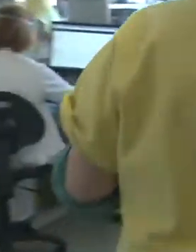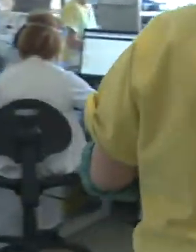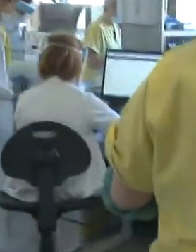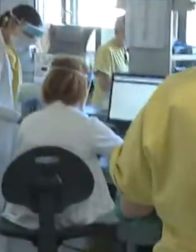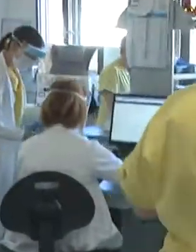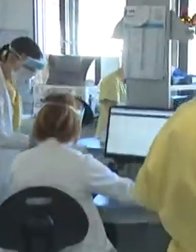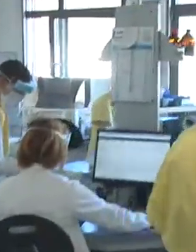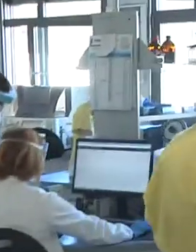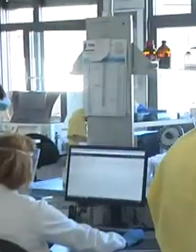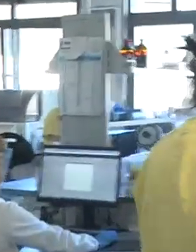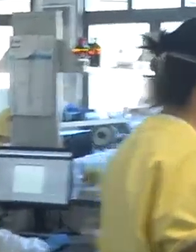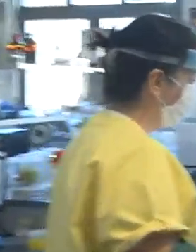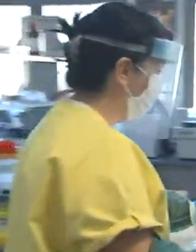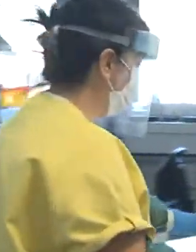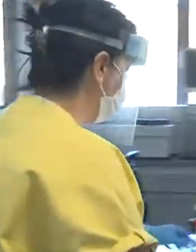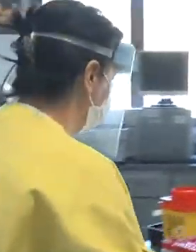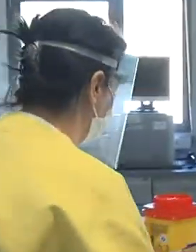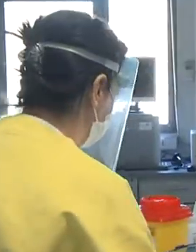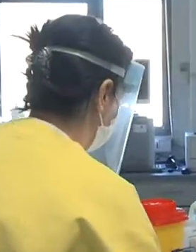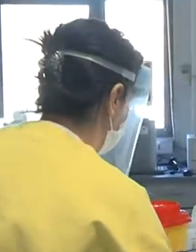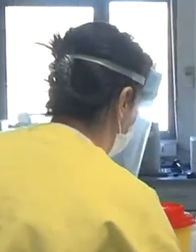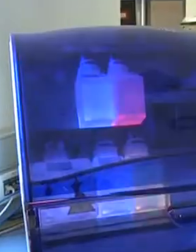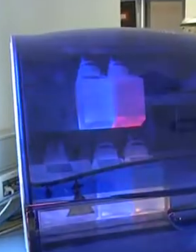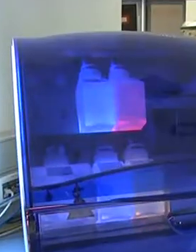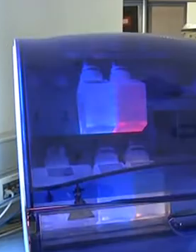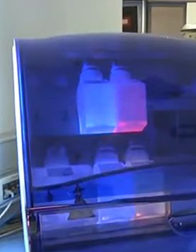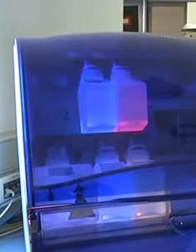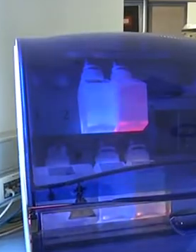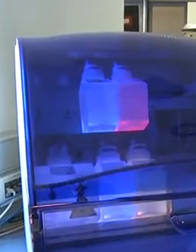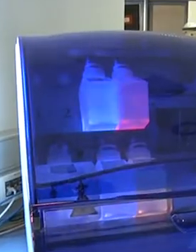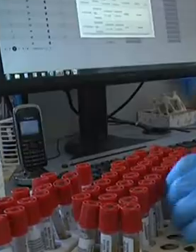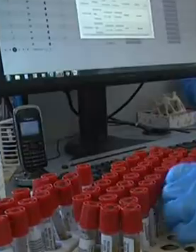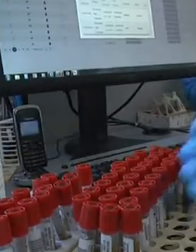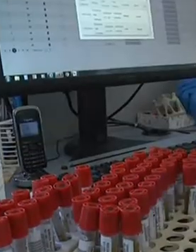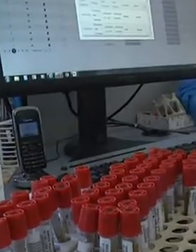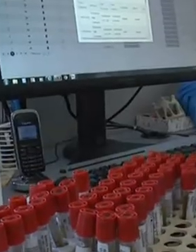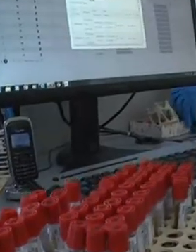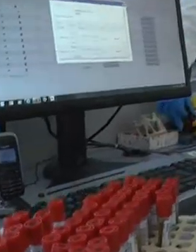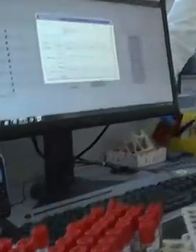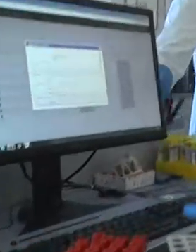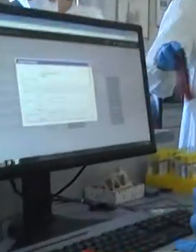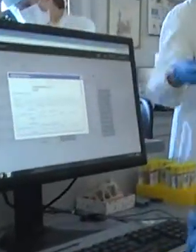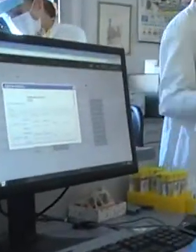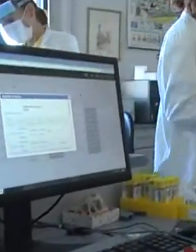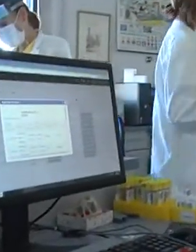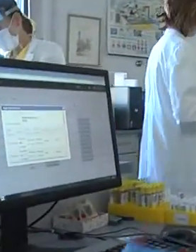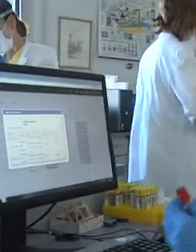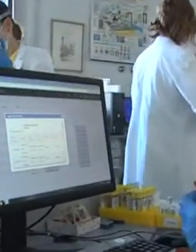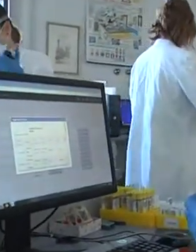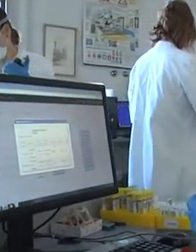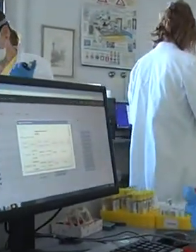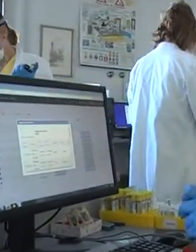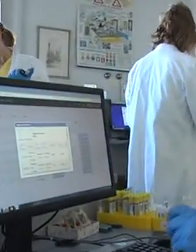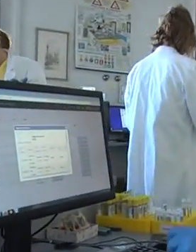constatazione di partenza è questa e arriva dalla massima autorità tecnico-scientifica della Regione, il Dipartimento di Prevenzione, che attraverso la